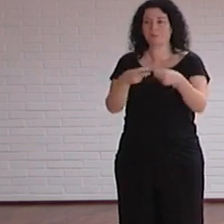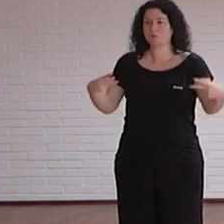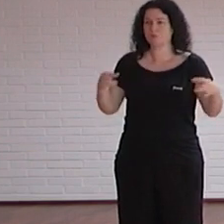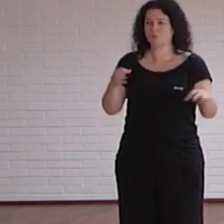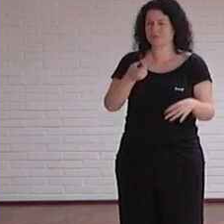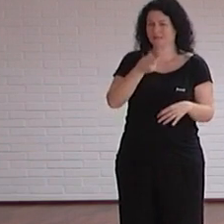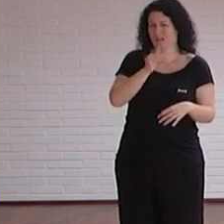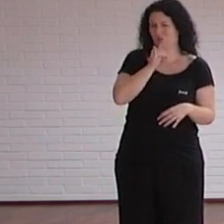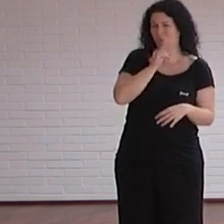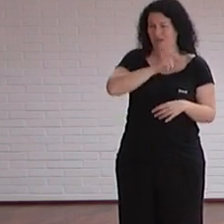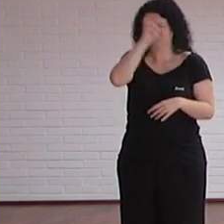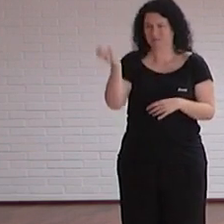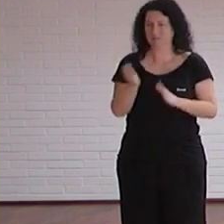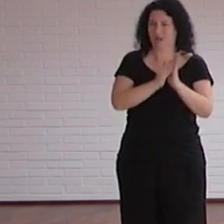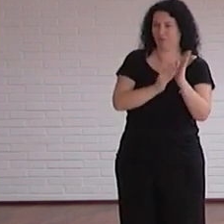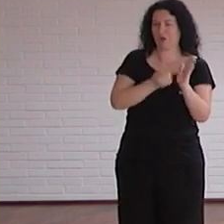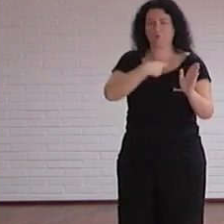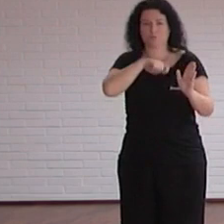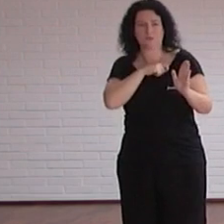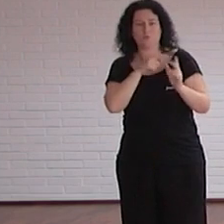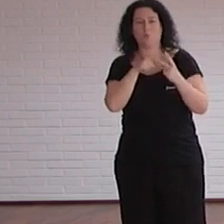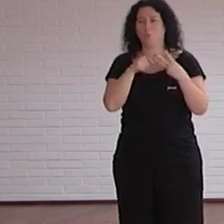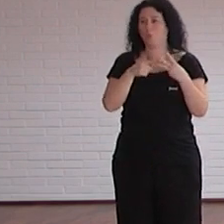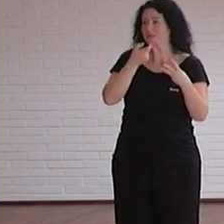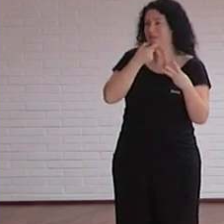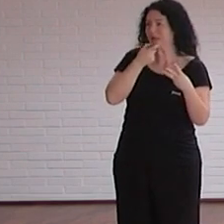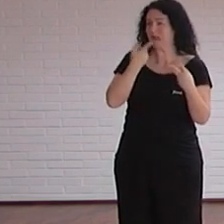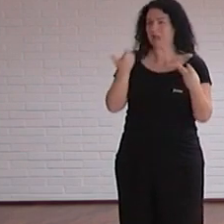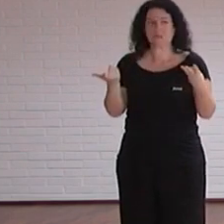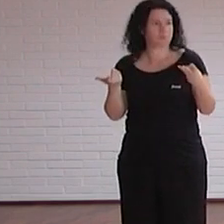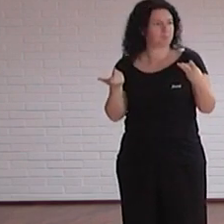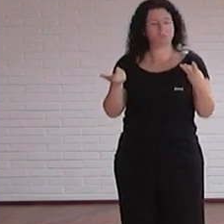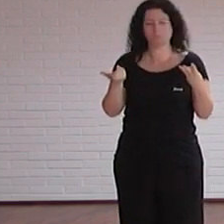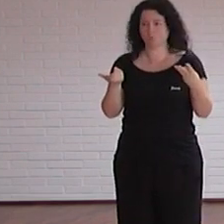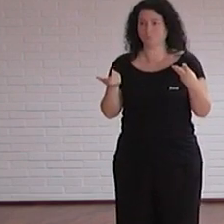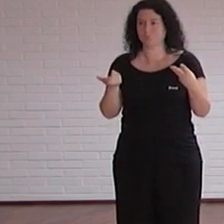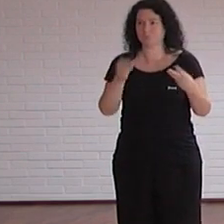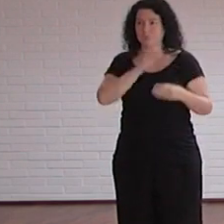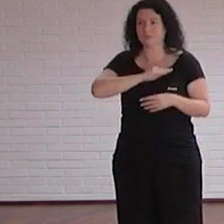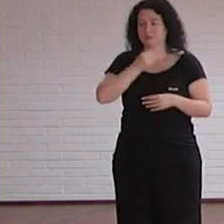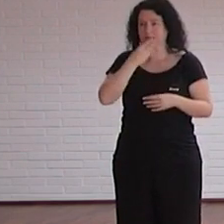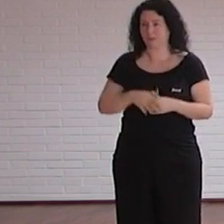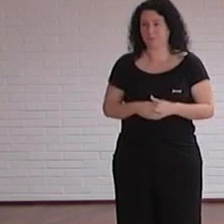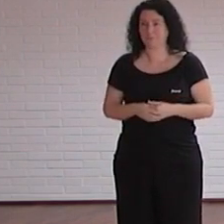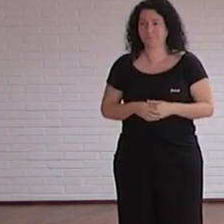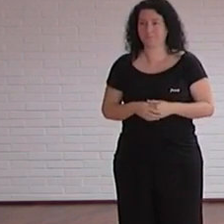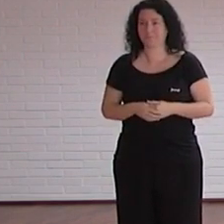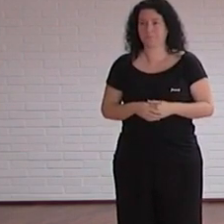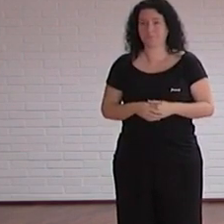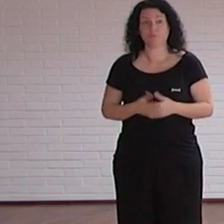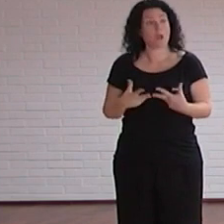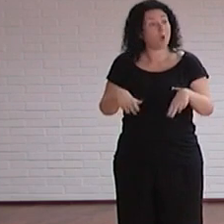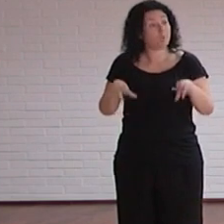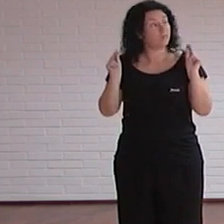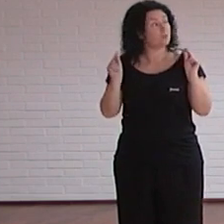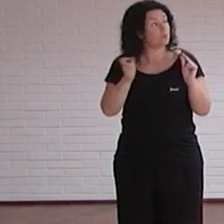pues en valenciano también en inglés pues dependiendo en como esté en cada idioma y luego para terminar